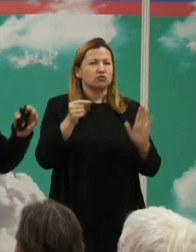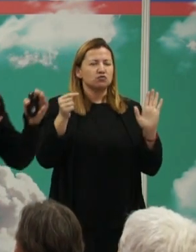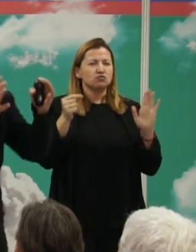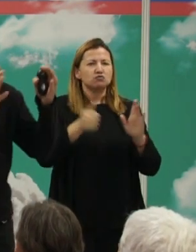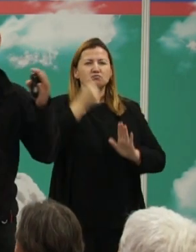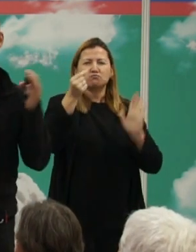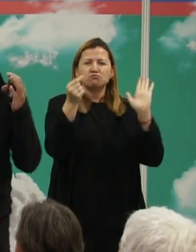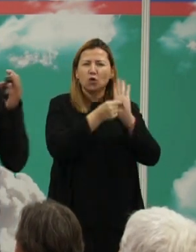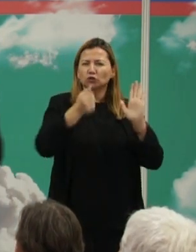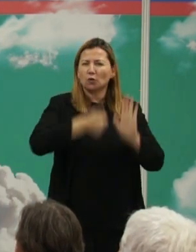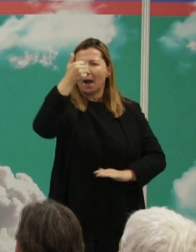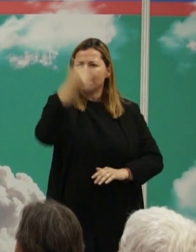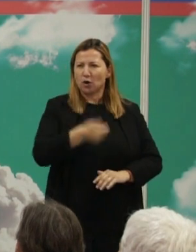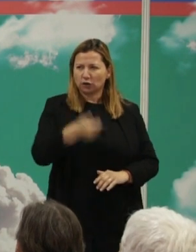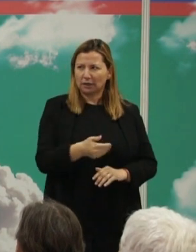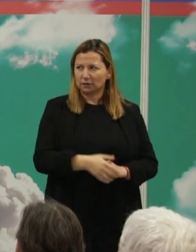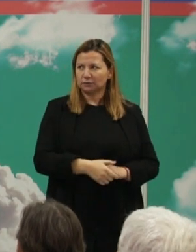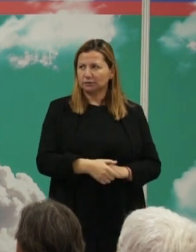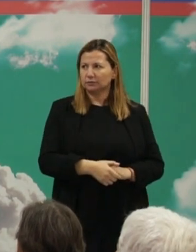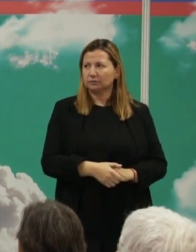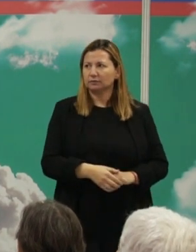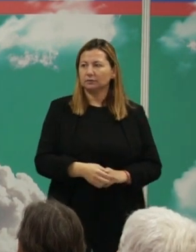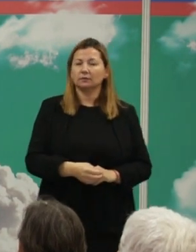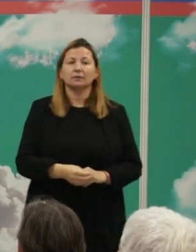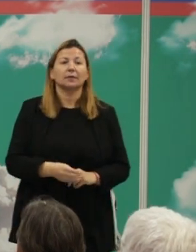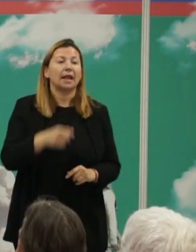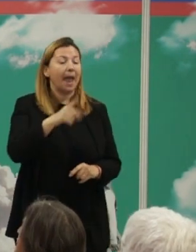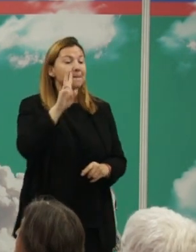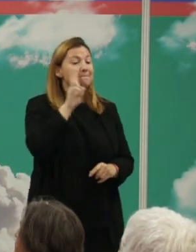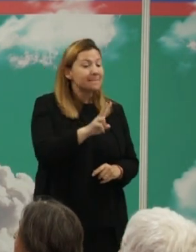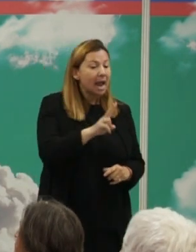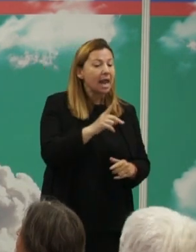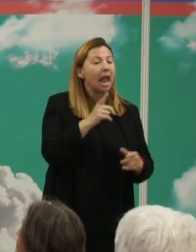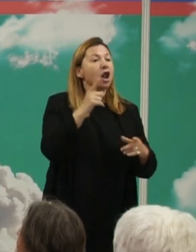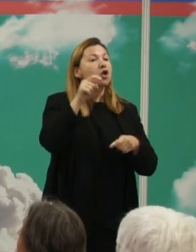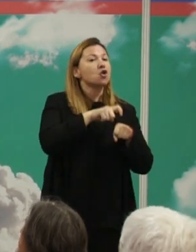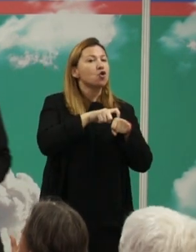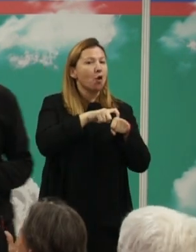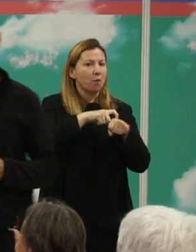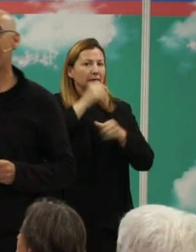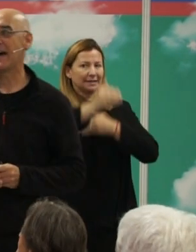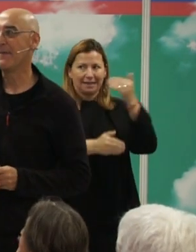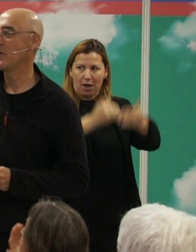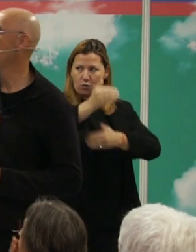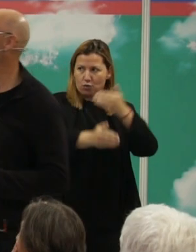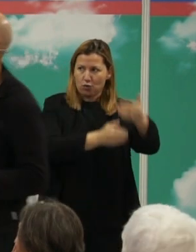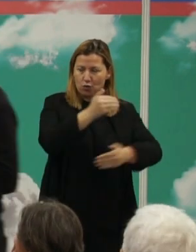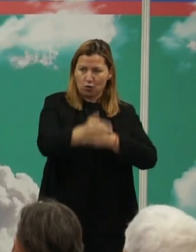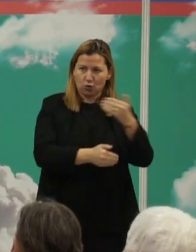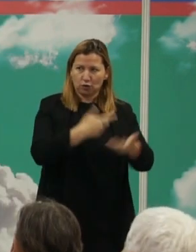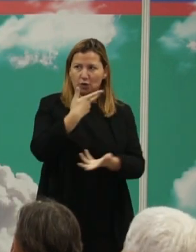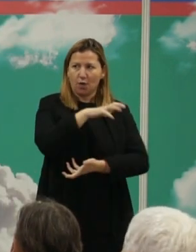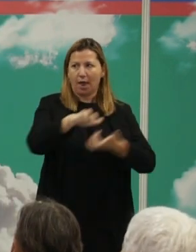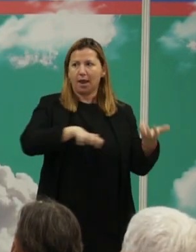este primer paso que igual ya ni os acordáis cuál era el primer paso era intentar ver el componente evolutivo de la de la violencia